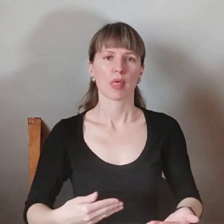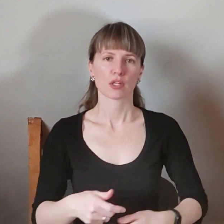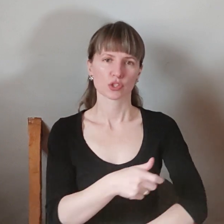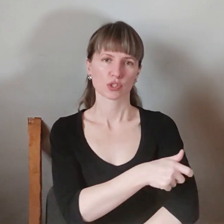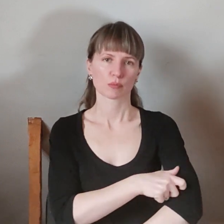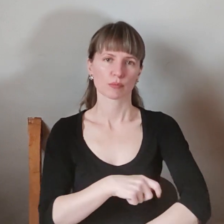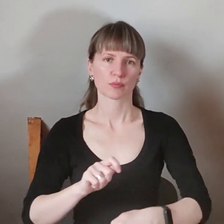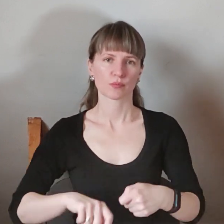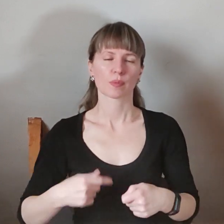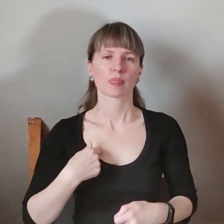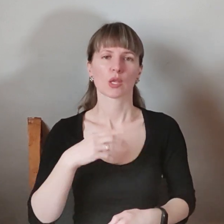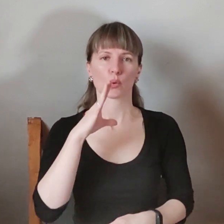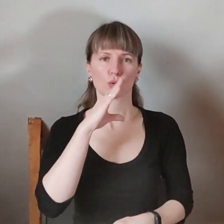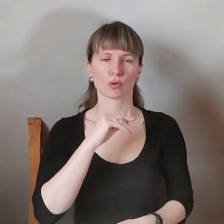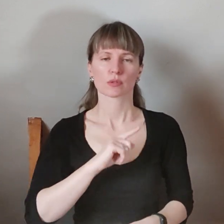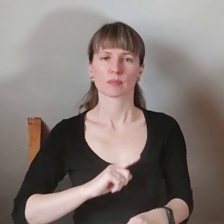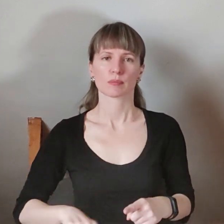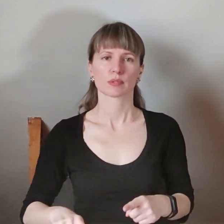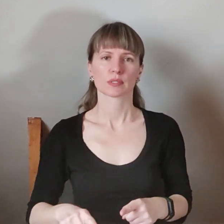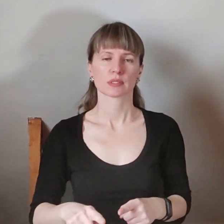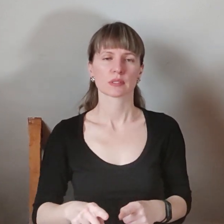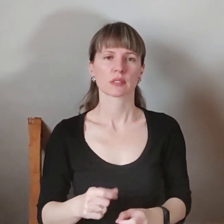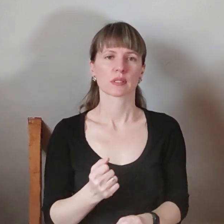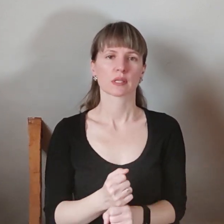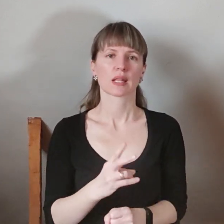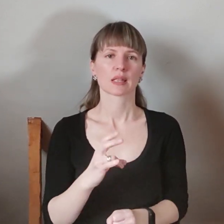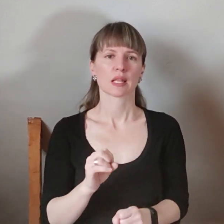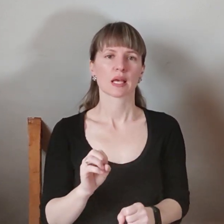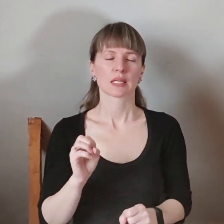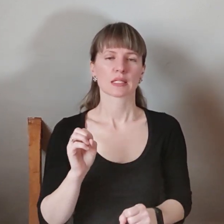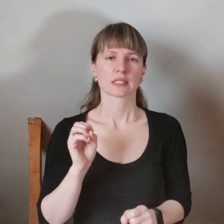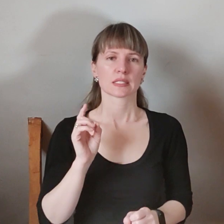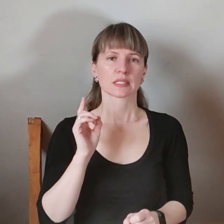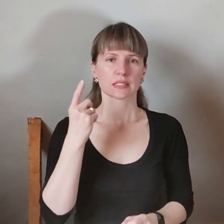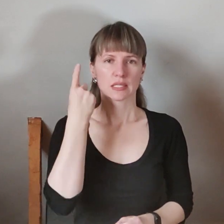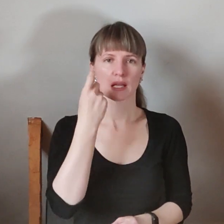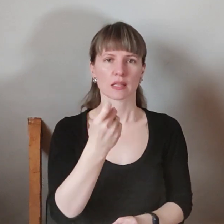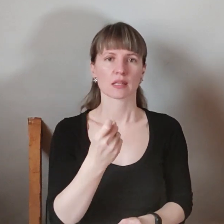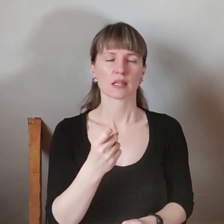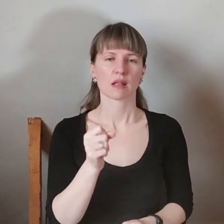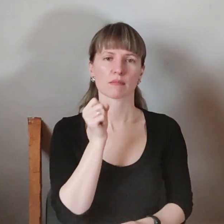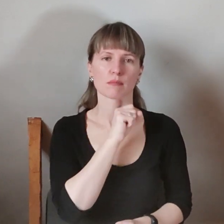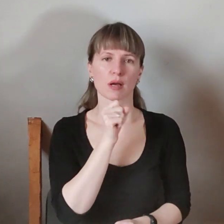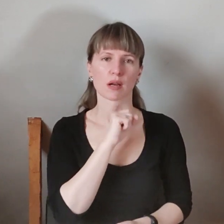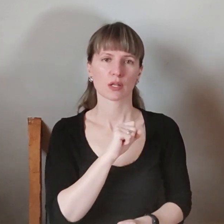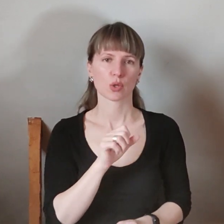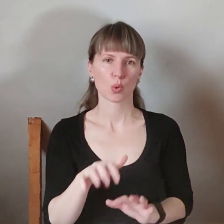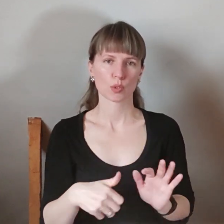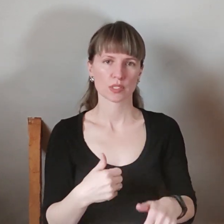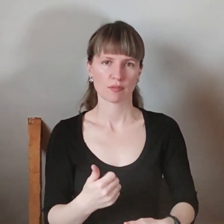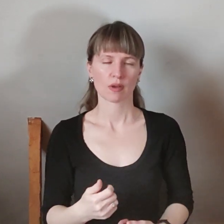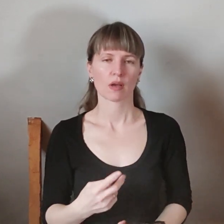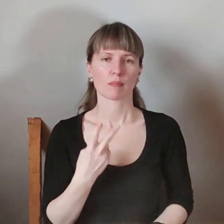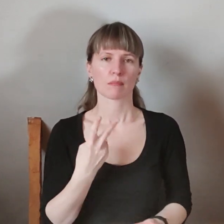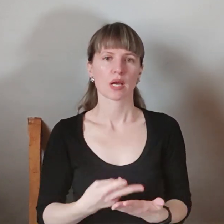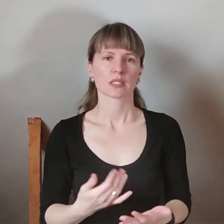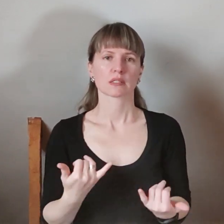І нам удається оперативно реагувати на сигнали мародерства. Показателемо сьогодні був